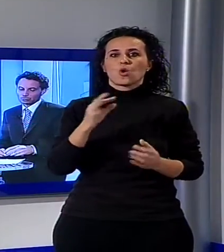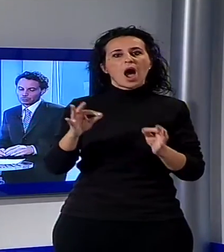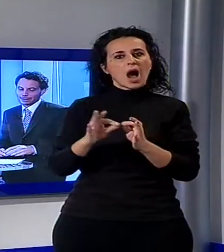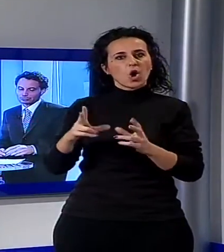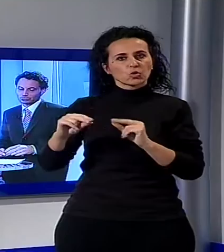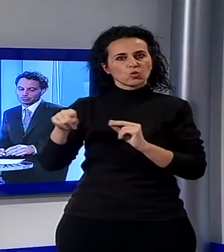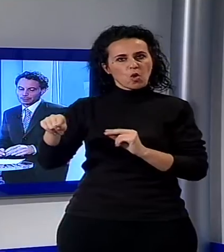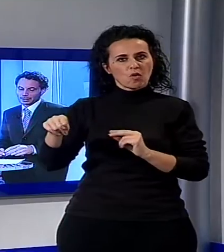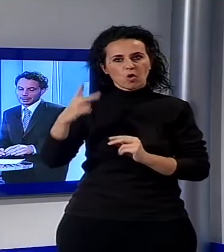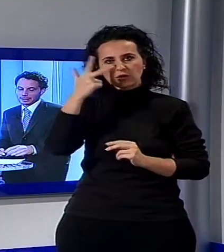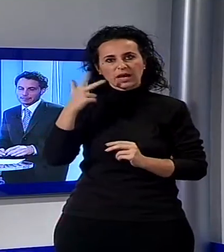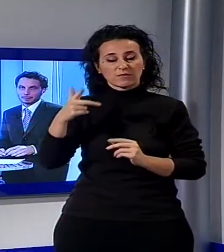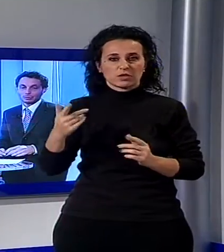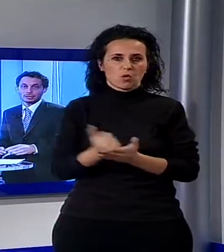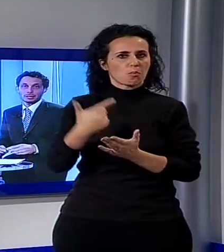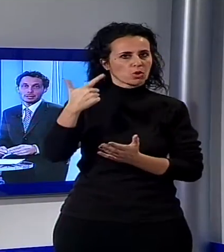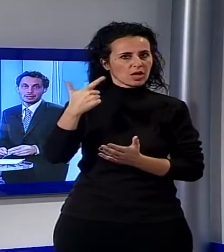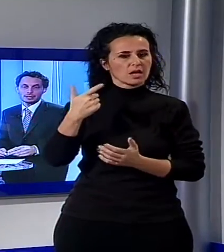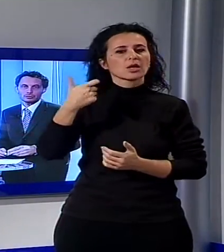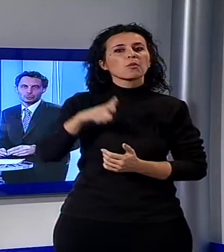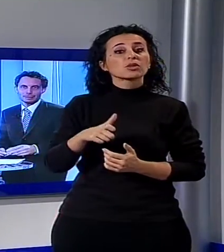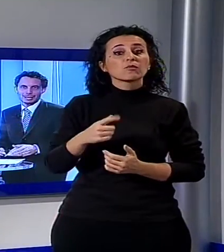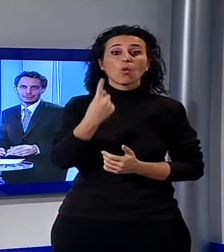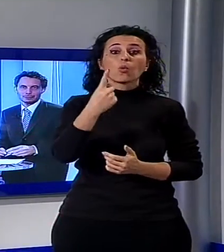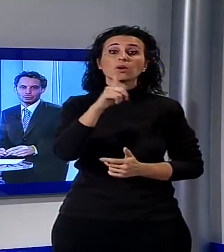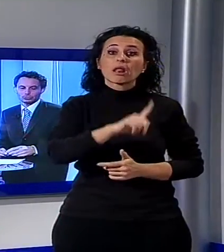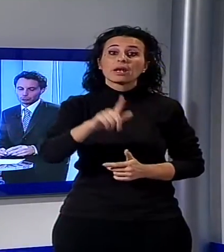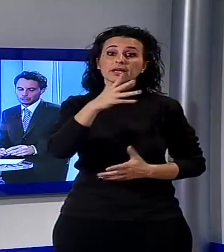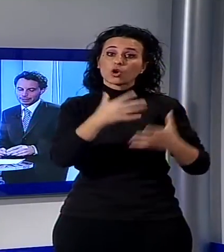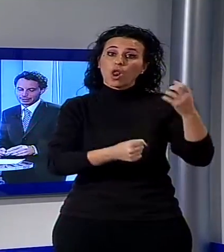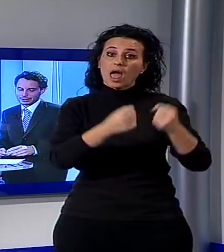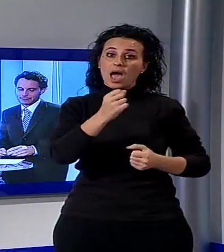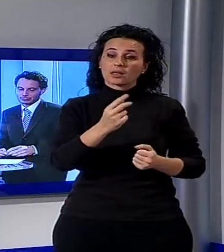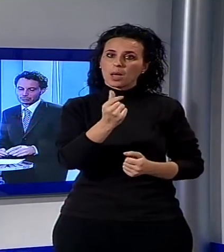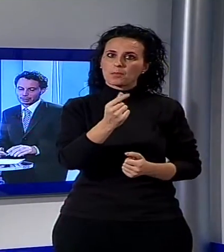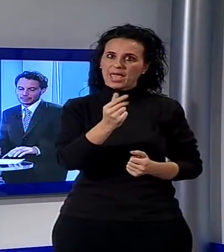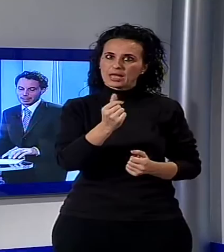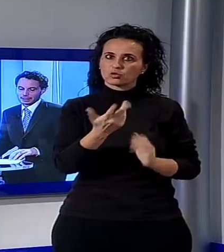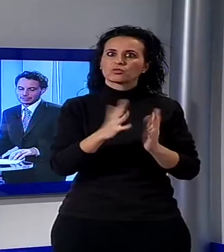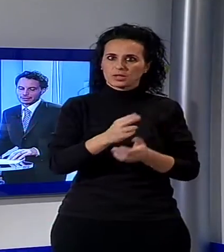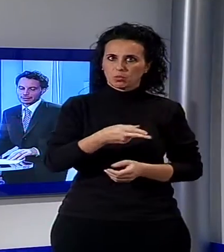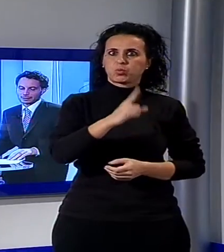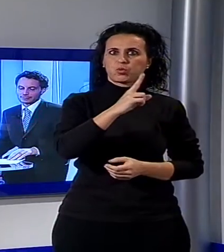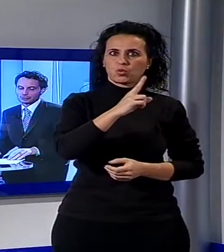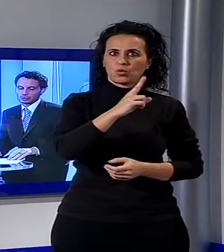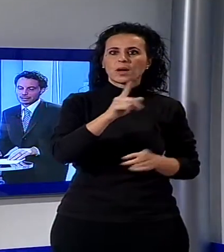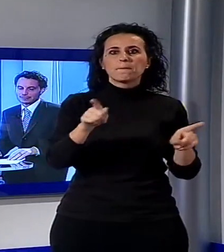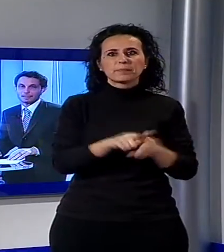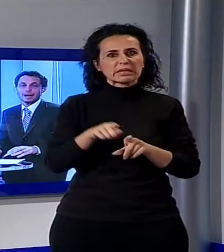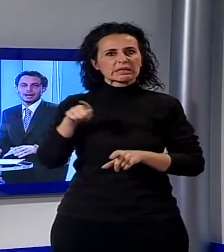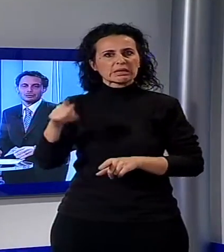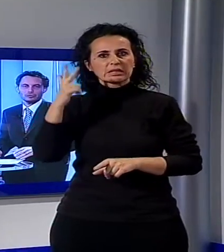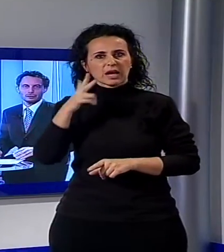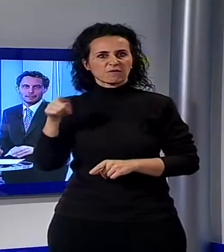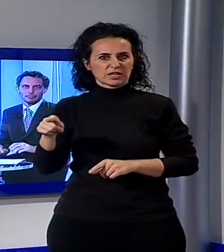un aumento per ogni litro di latte prodotto per gli allevatori di Sanginese,